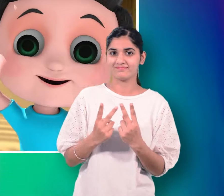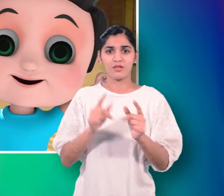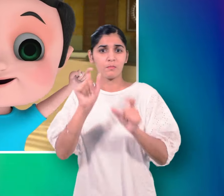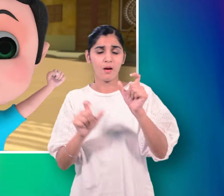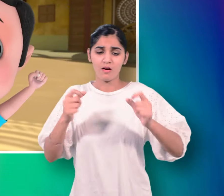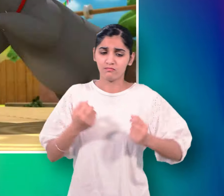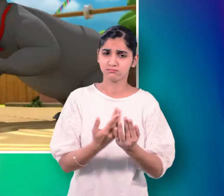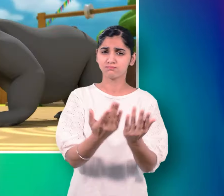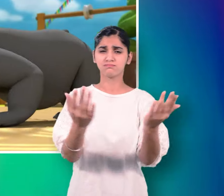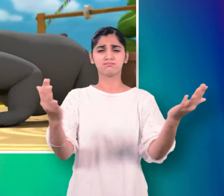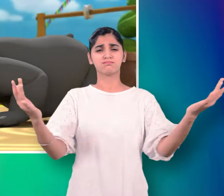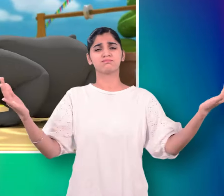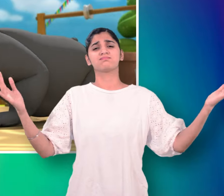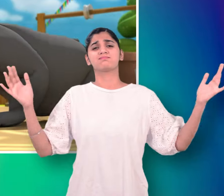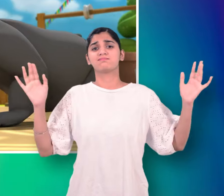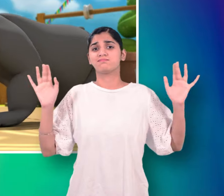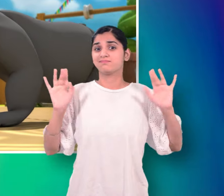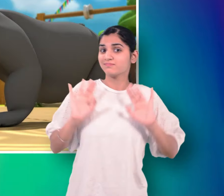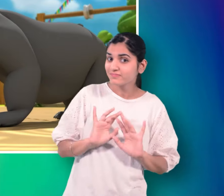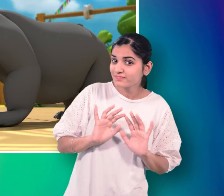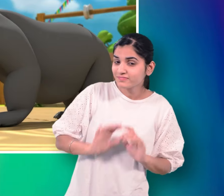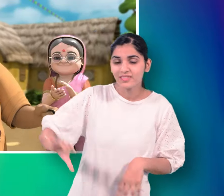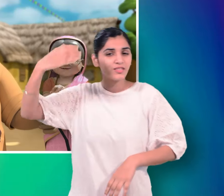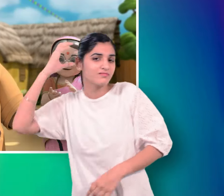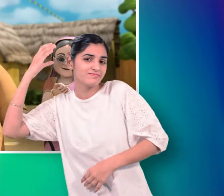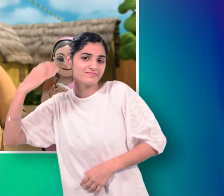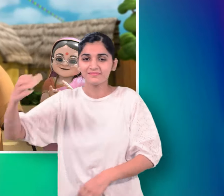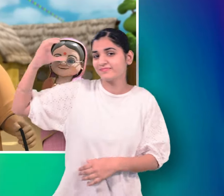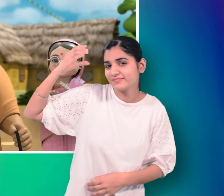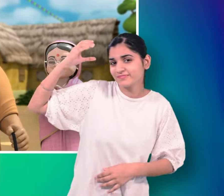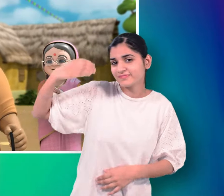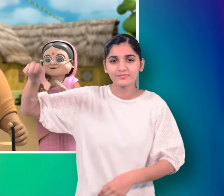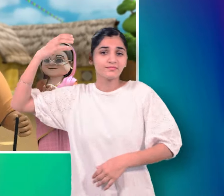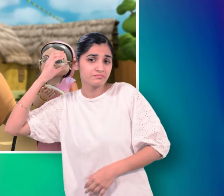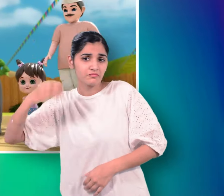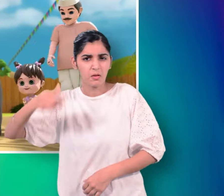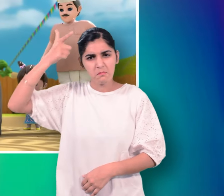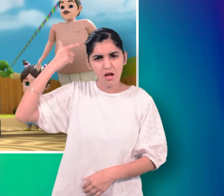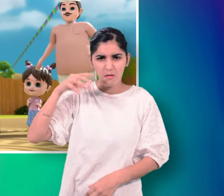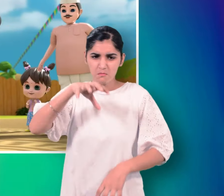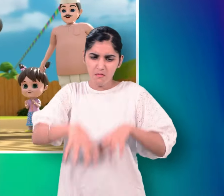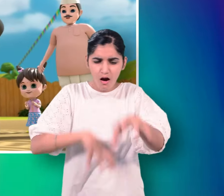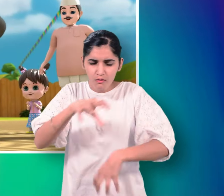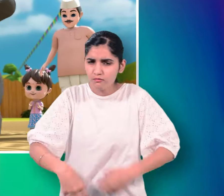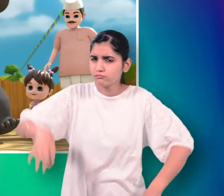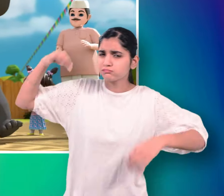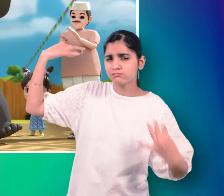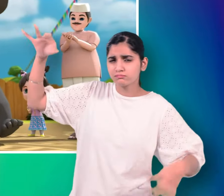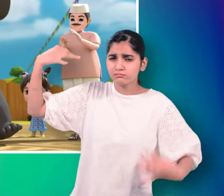भीड लगी डम डम डम डम रूबाजा कालू का भालू नाचा